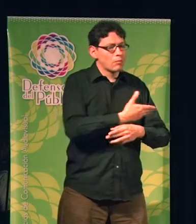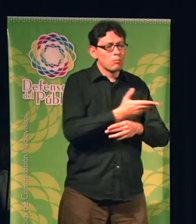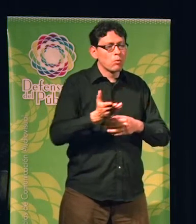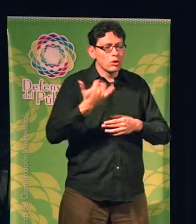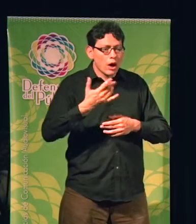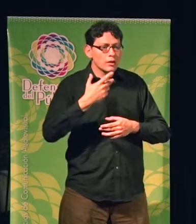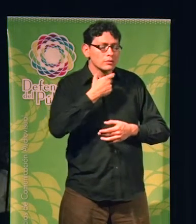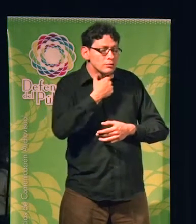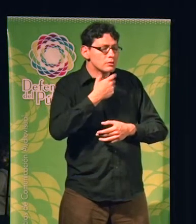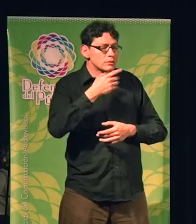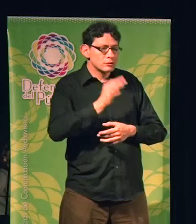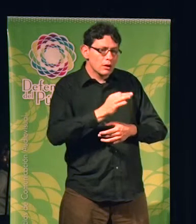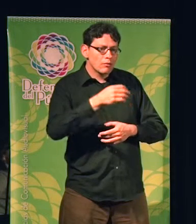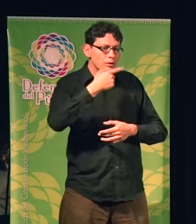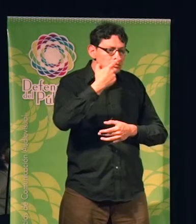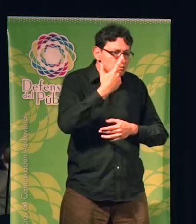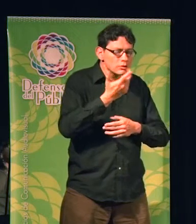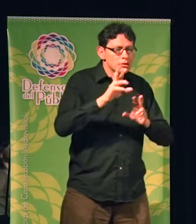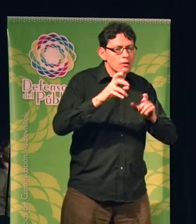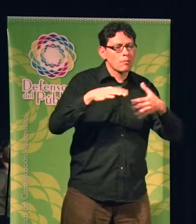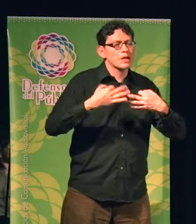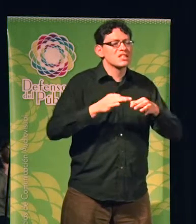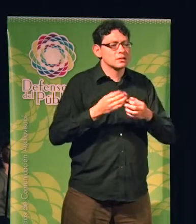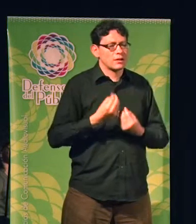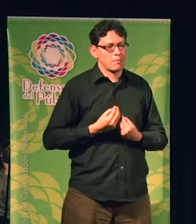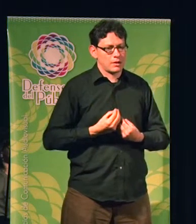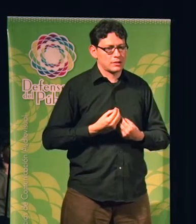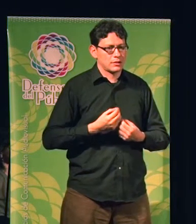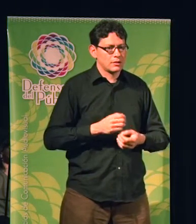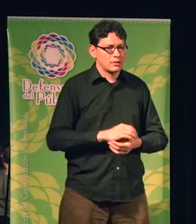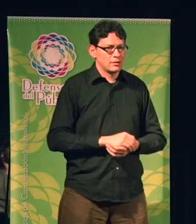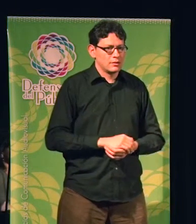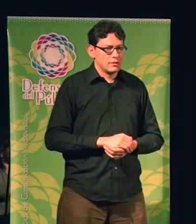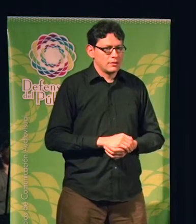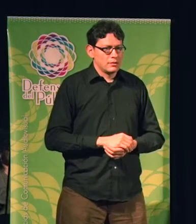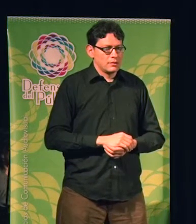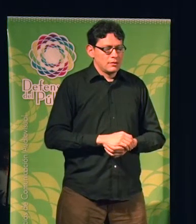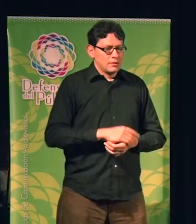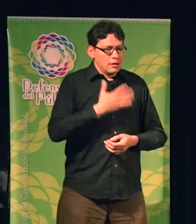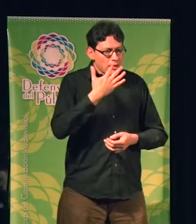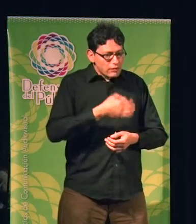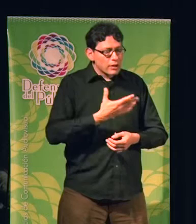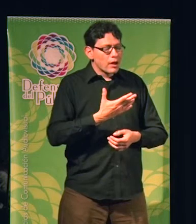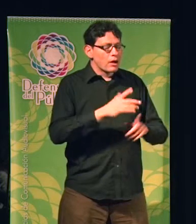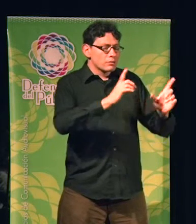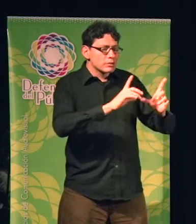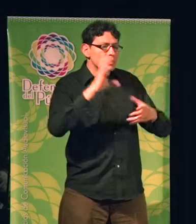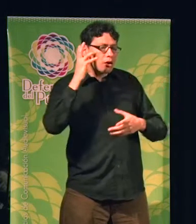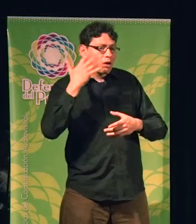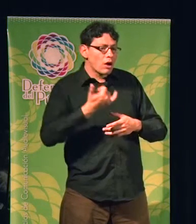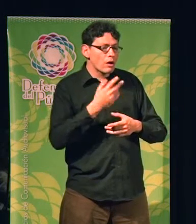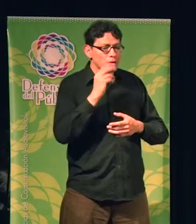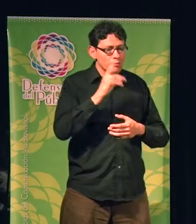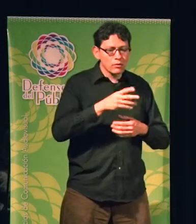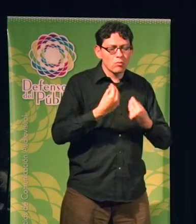enterarse qué pasa y qué hace la ciencia. La verdad que los medios levantan mucho las noticias científicas, tenemos